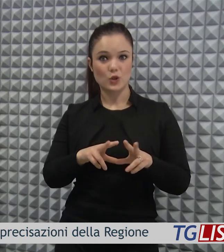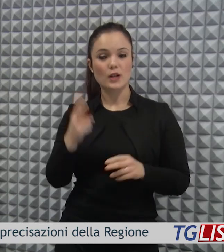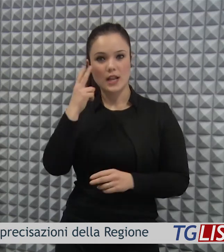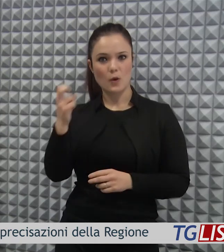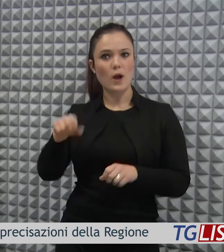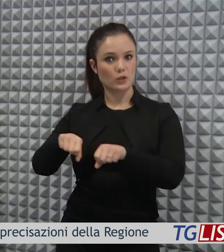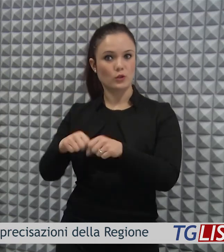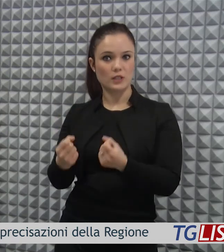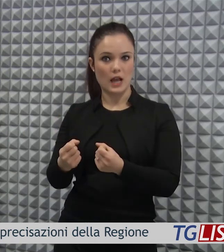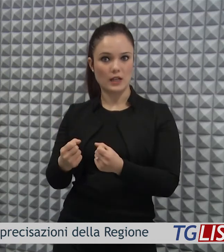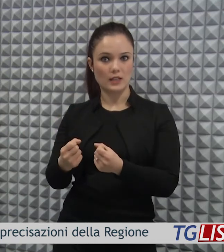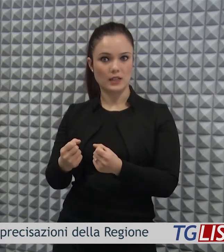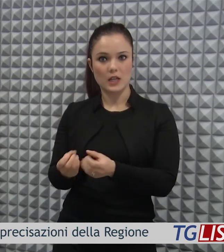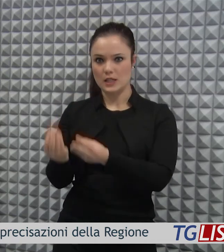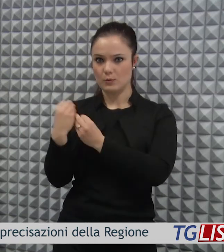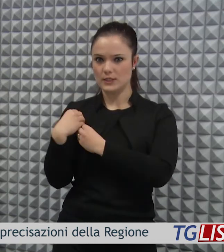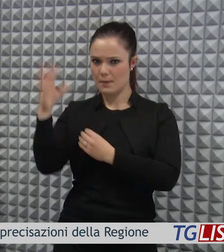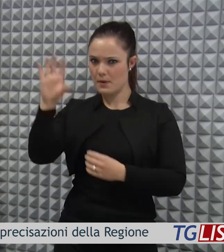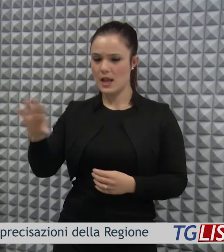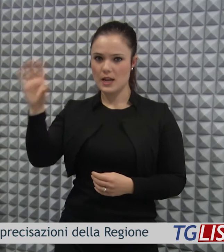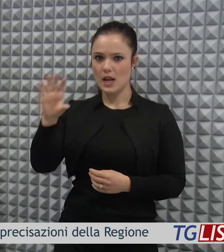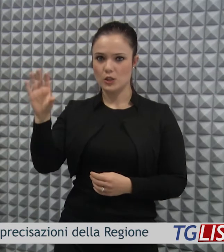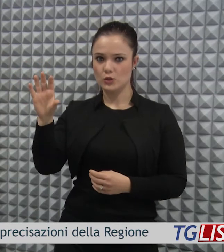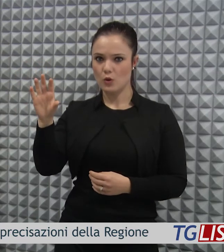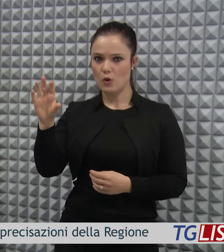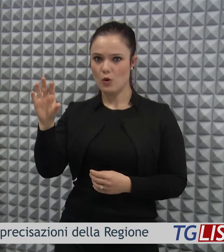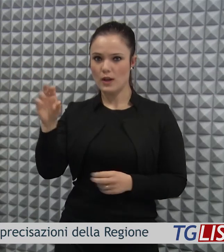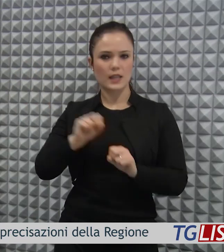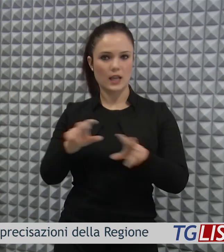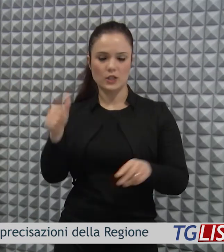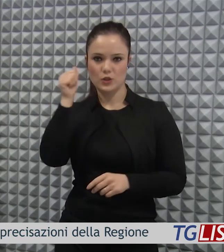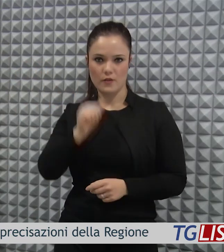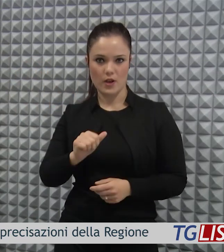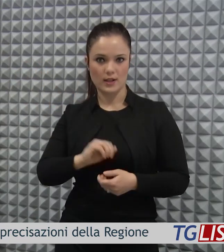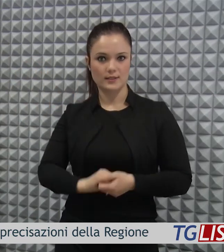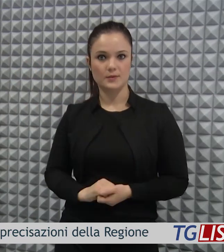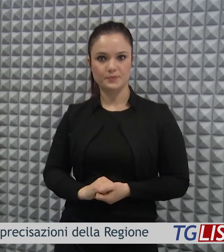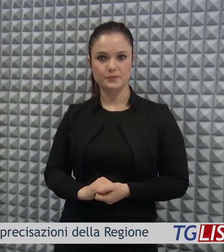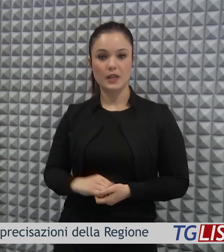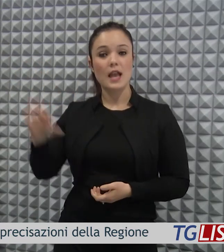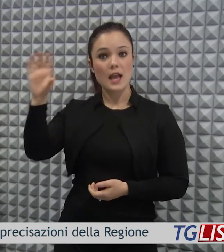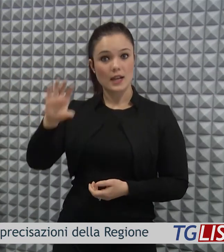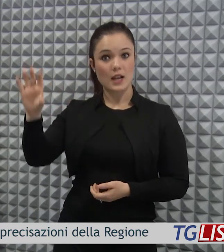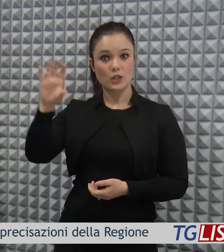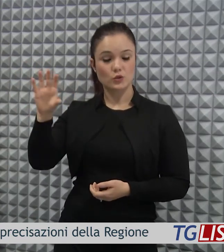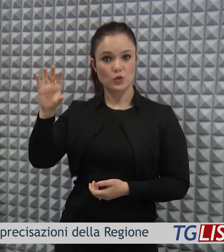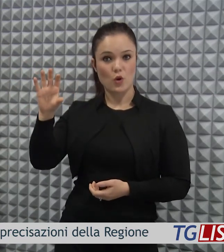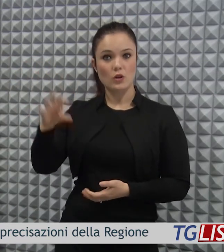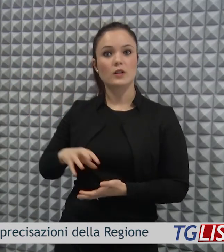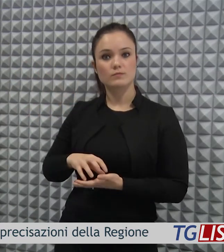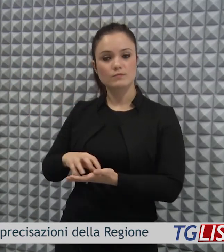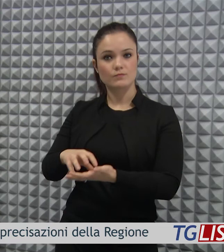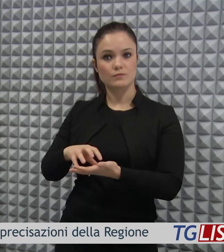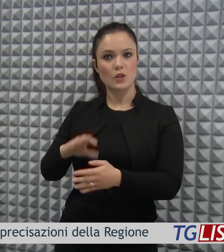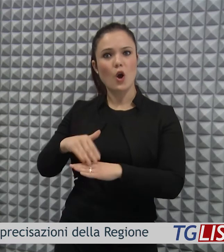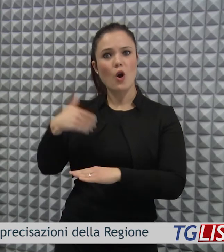su presunti danni a carico della regione sono false. Le somme anticipate dalla